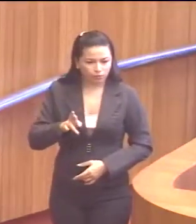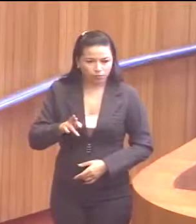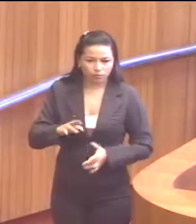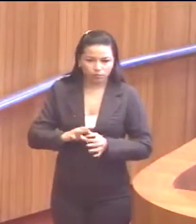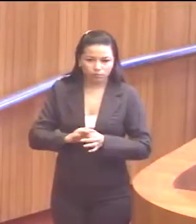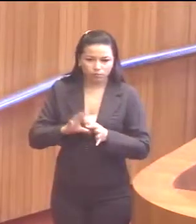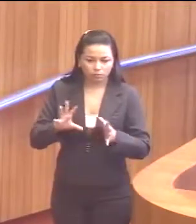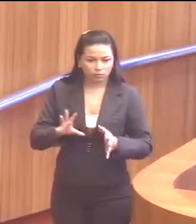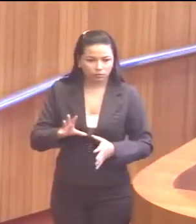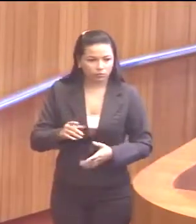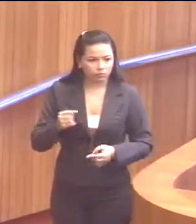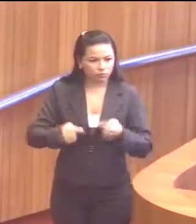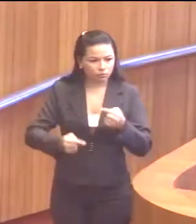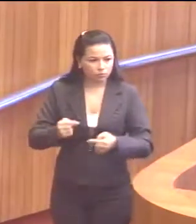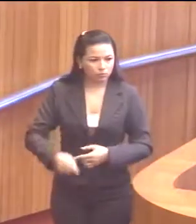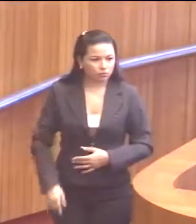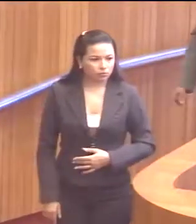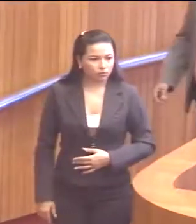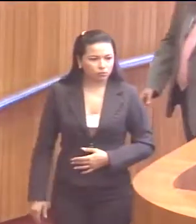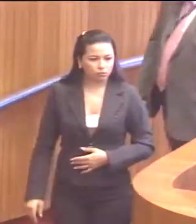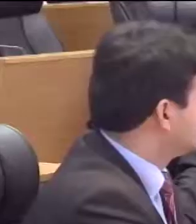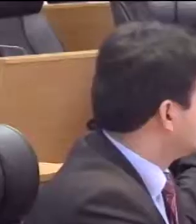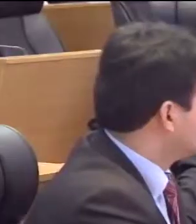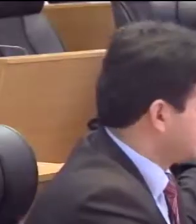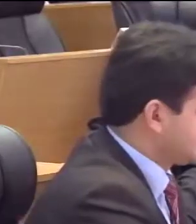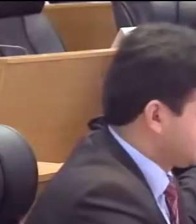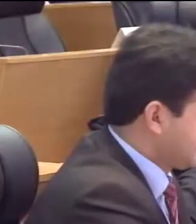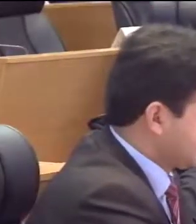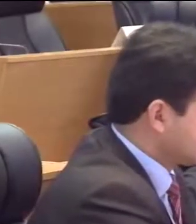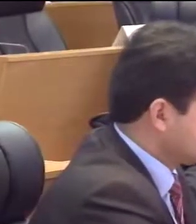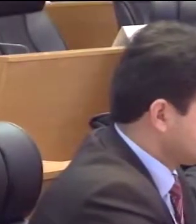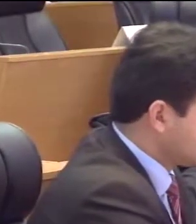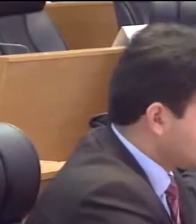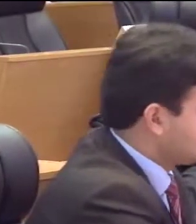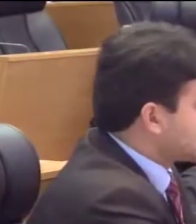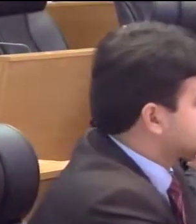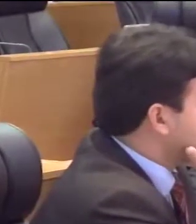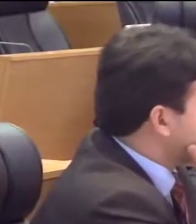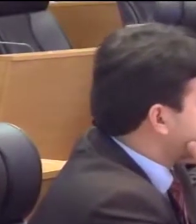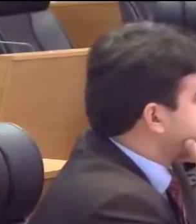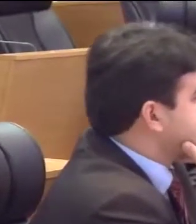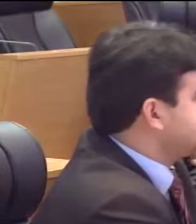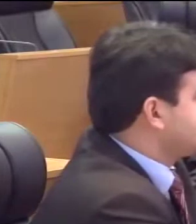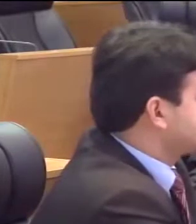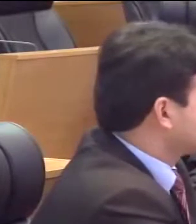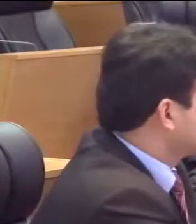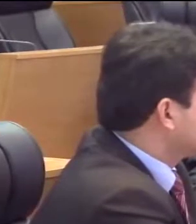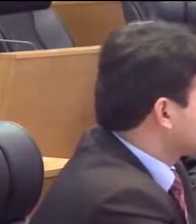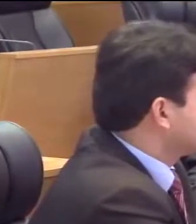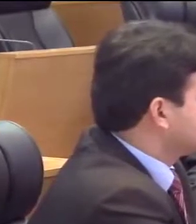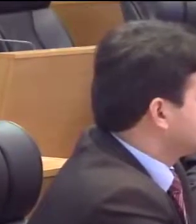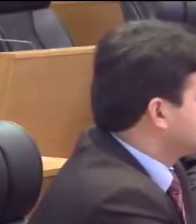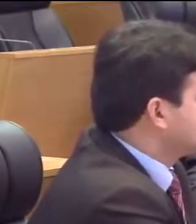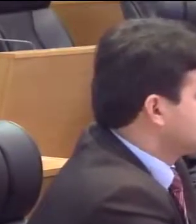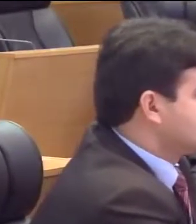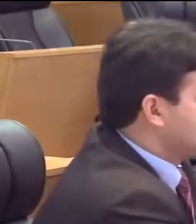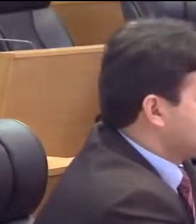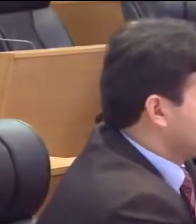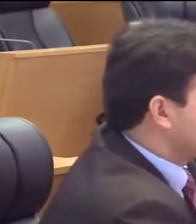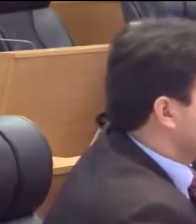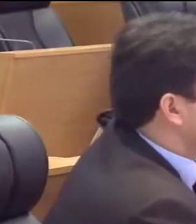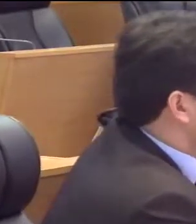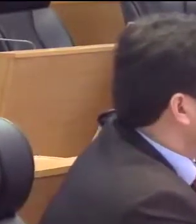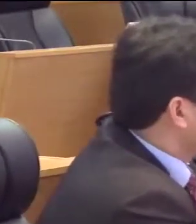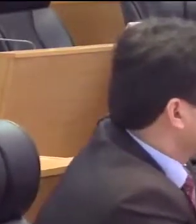e me coloco à disposição do debate. Deputado Bira, apenas para corroborar com a V. Exª que, de fato, não há caminho